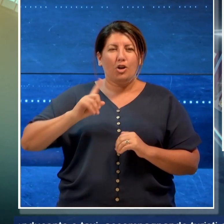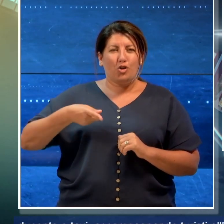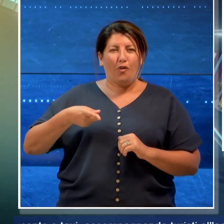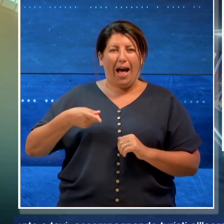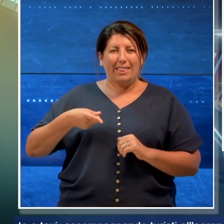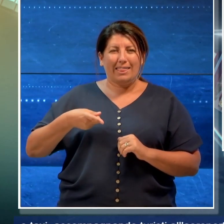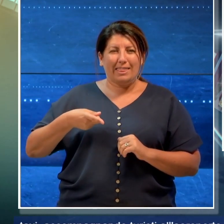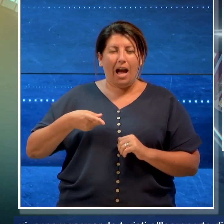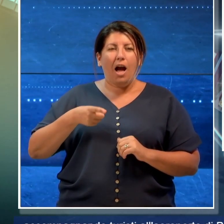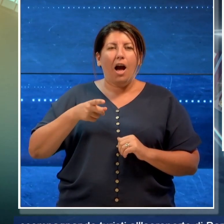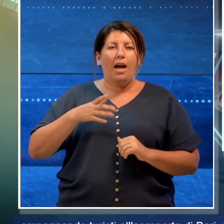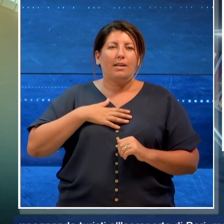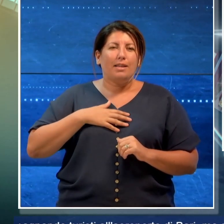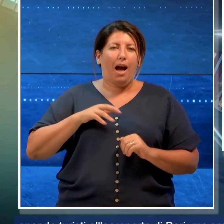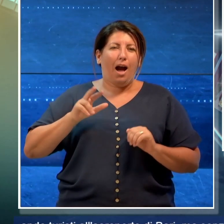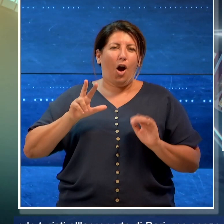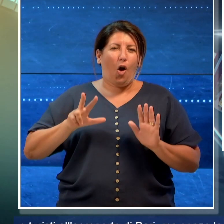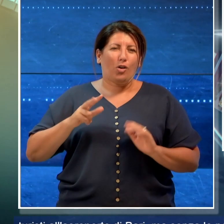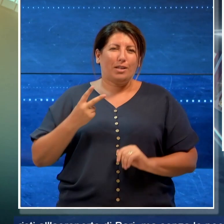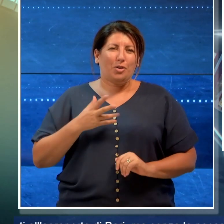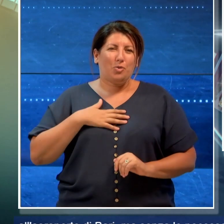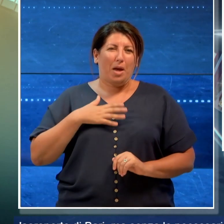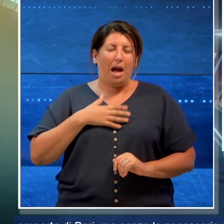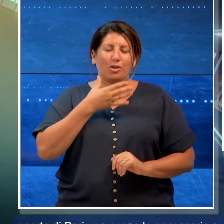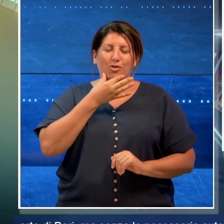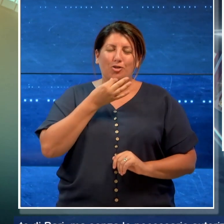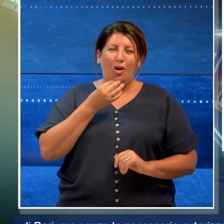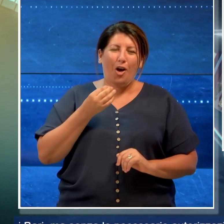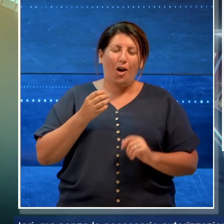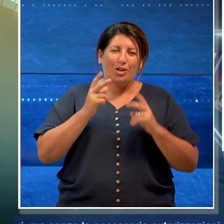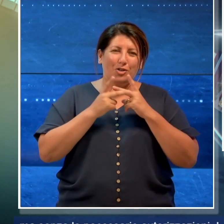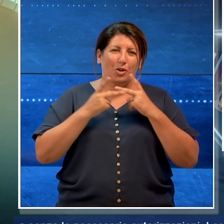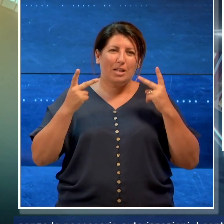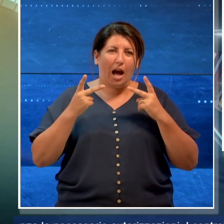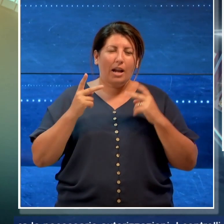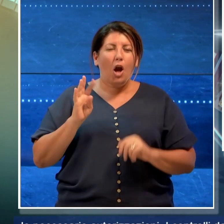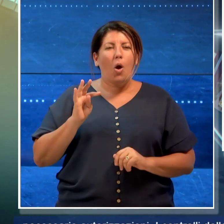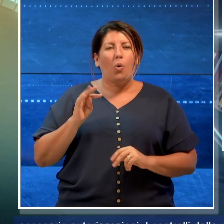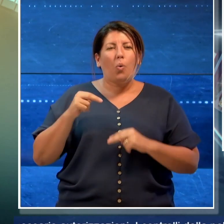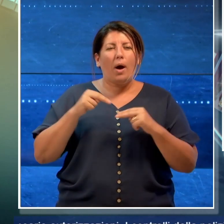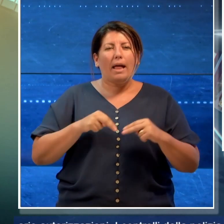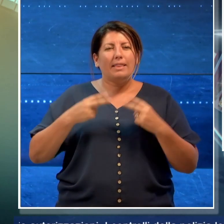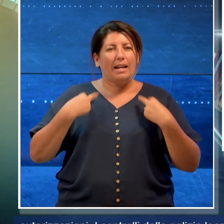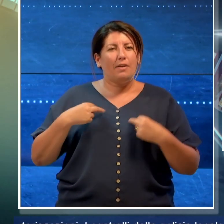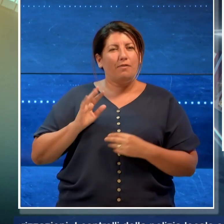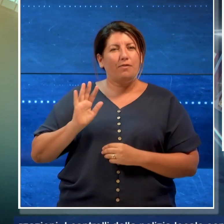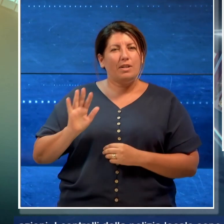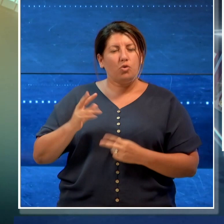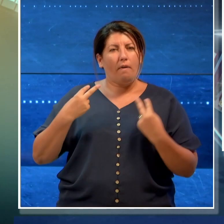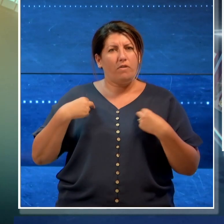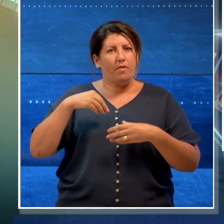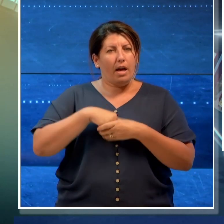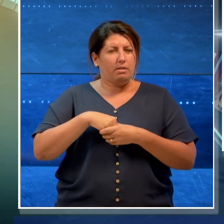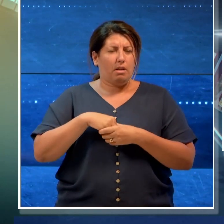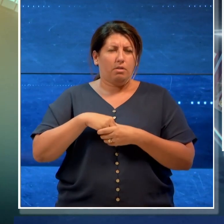82enne, dolcissima e solare, che dopo aver trascorso oltre 40 anni della sua vita con la famiglia nel